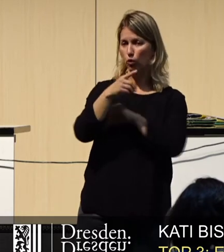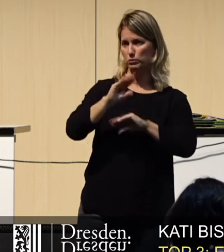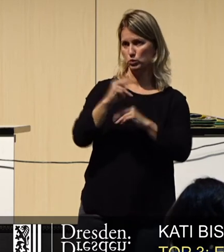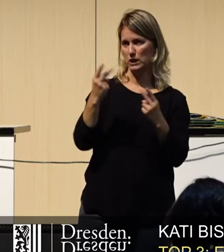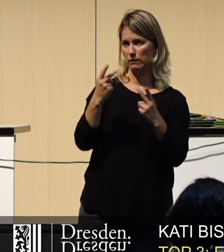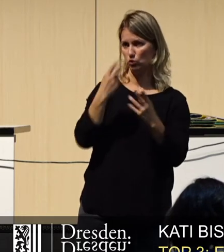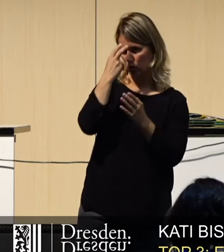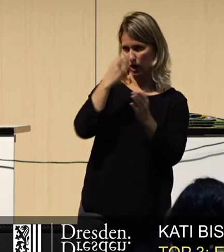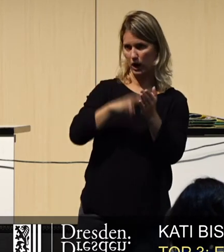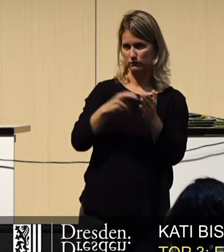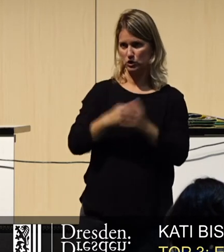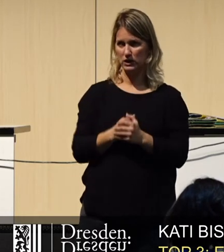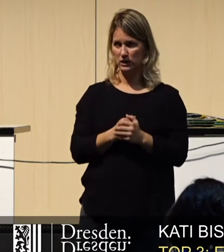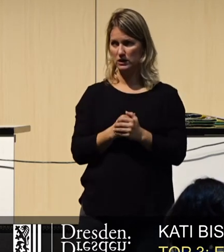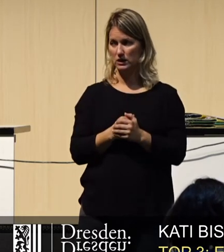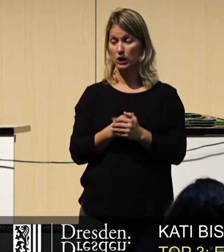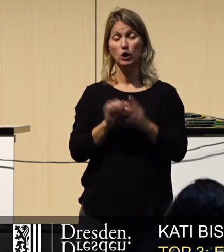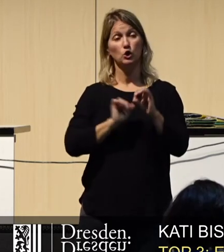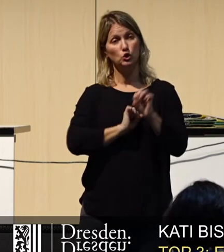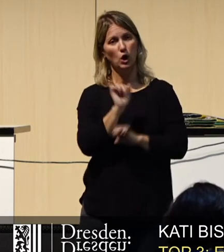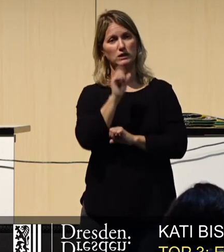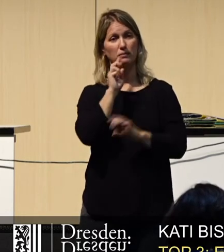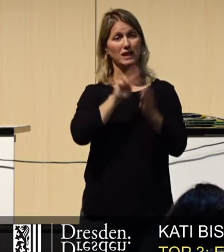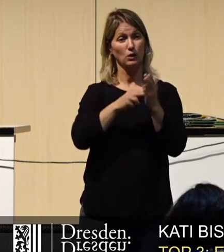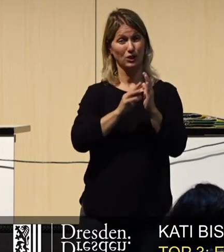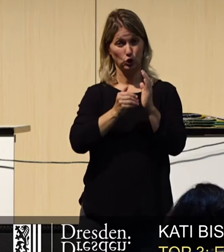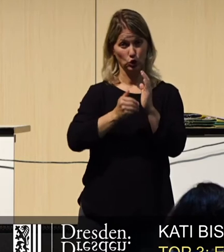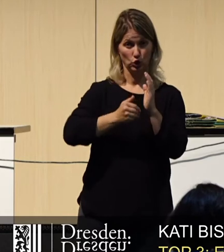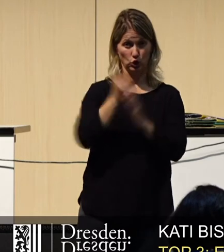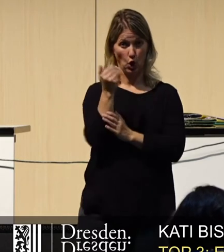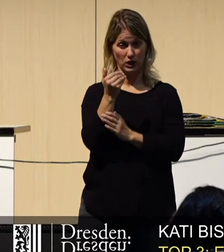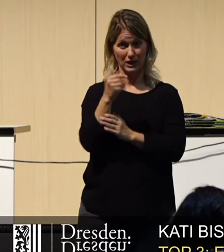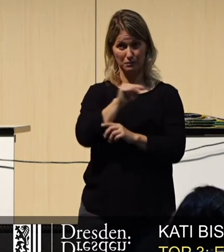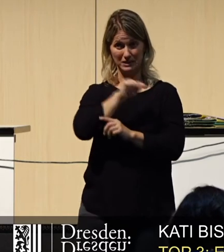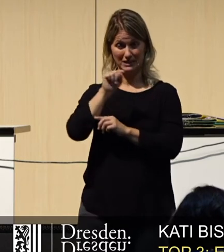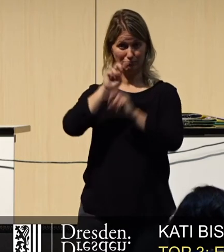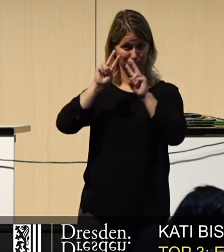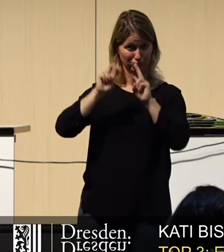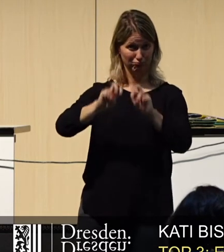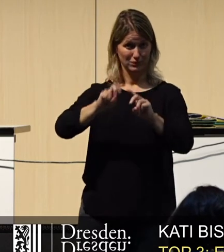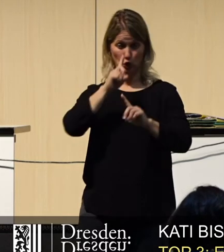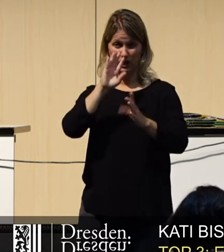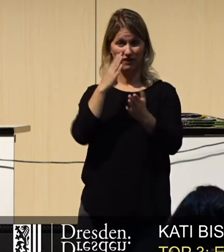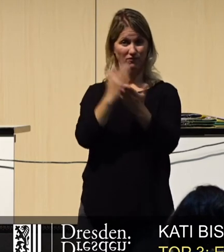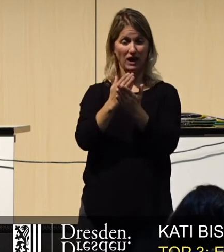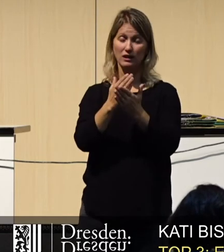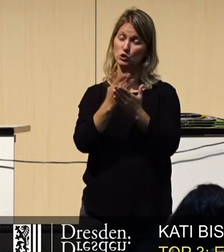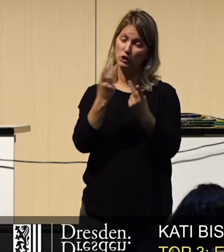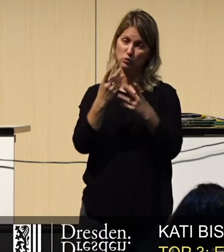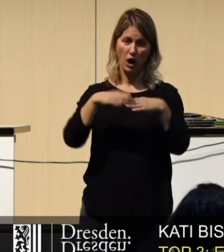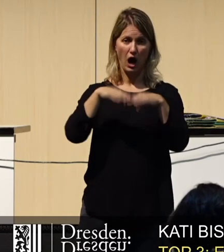trotzdem, wir werden neue Technologien, die noch nicht ausreichend erforscht sind, immer kritisch auf ihre